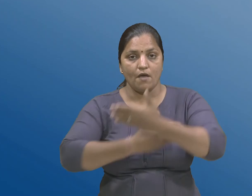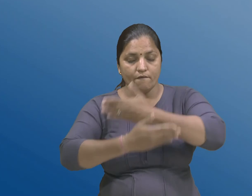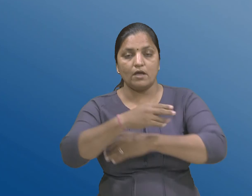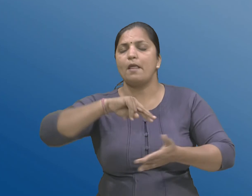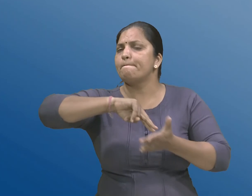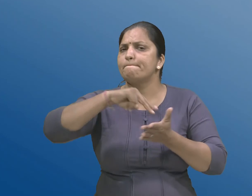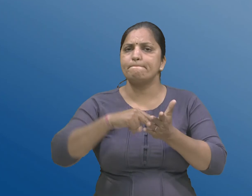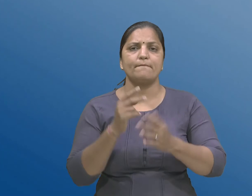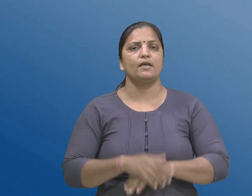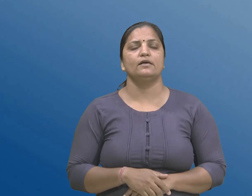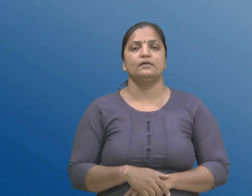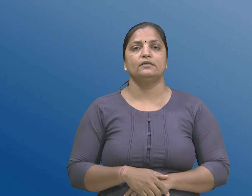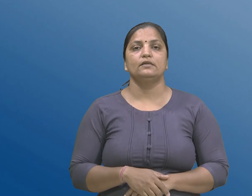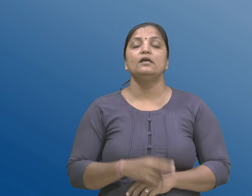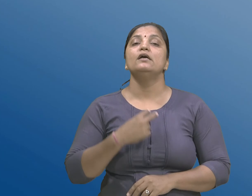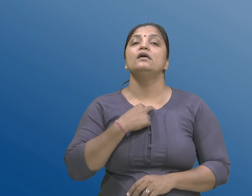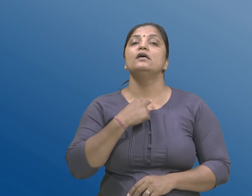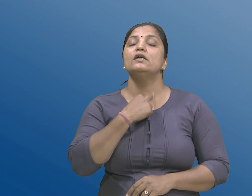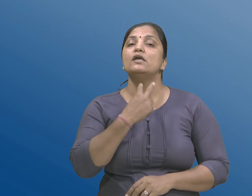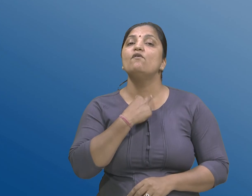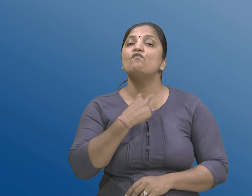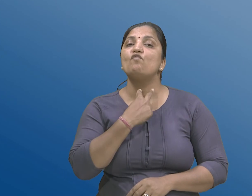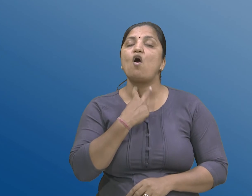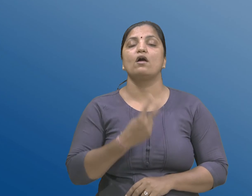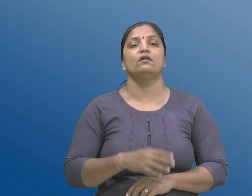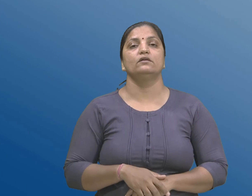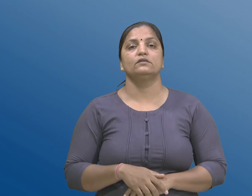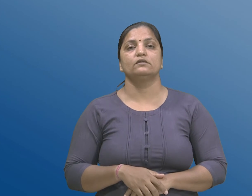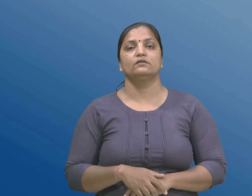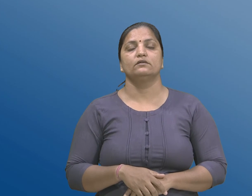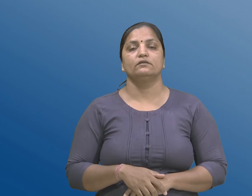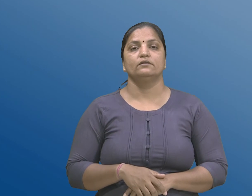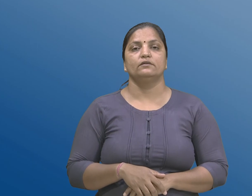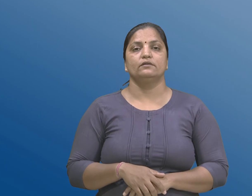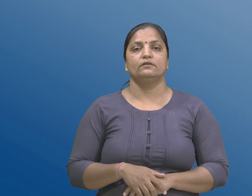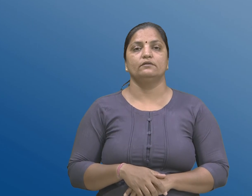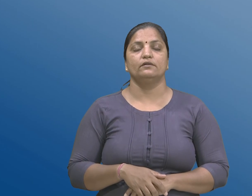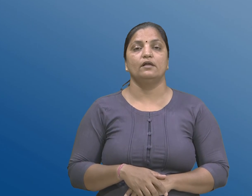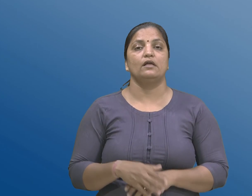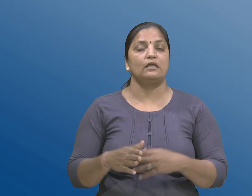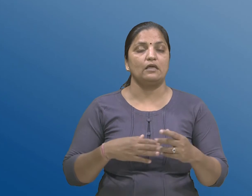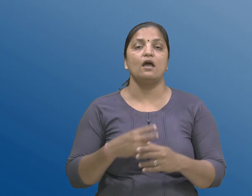स्वर्पेटी के वाचागात